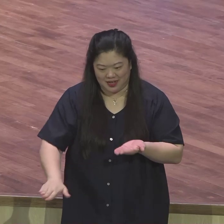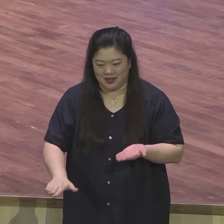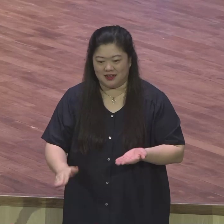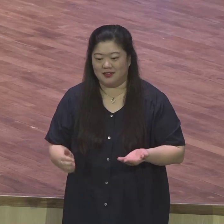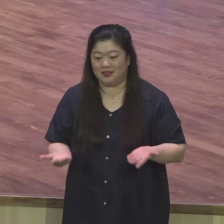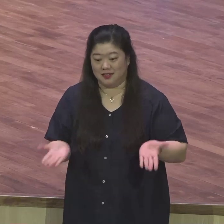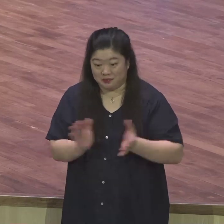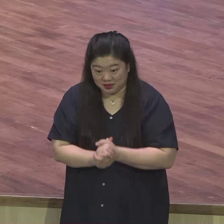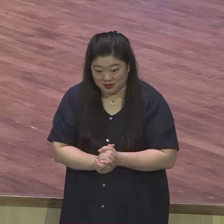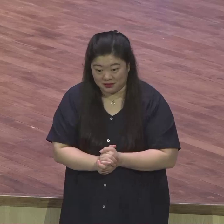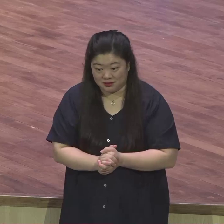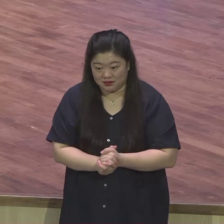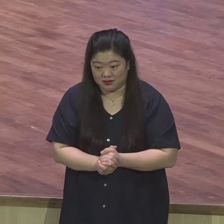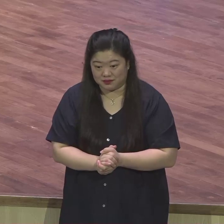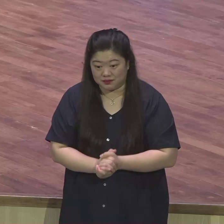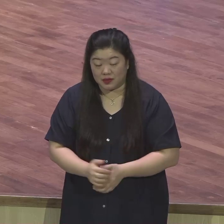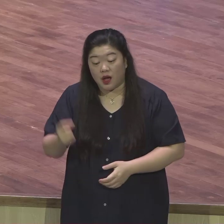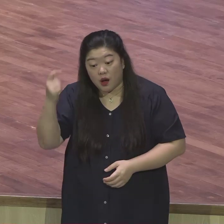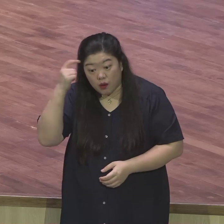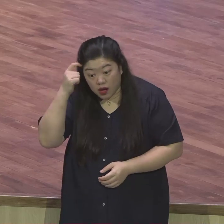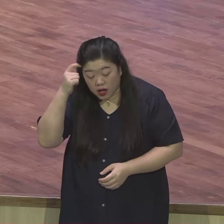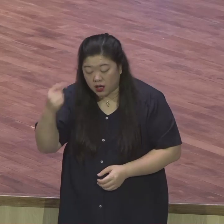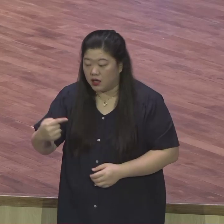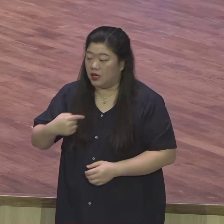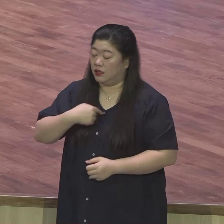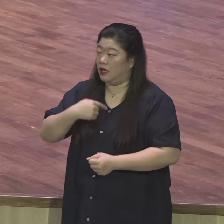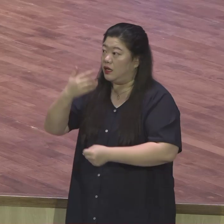구원받은 사람은 누구나 다 보내셔 받은 자예요.